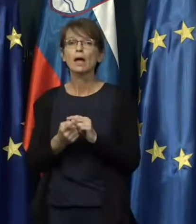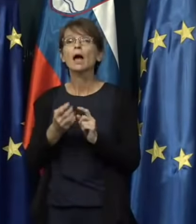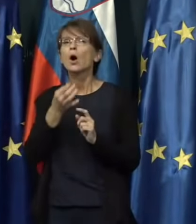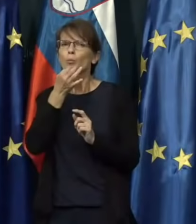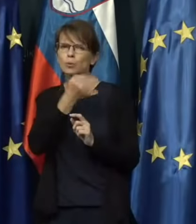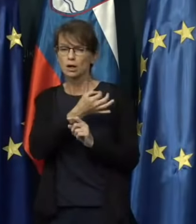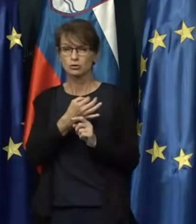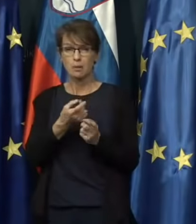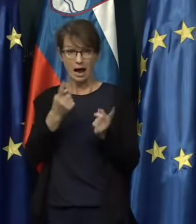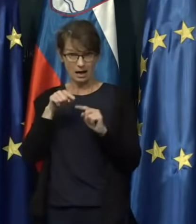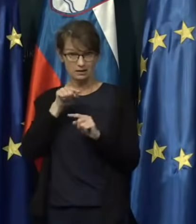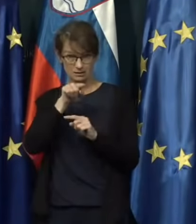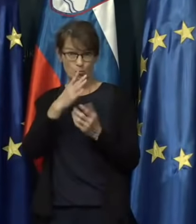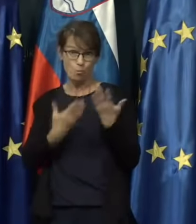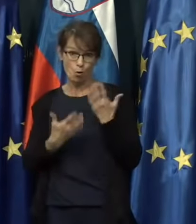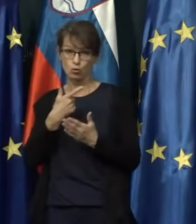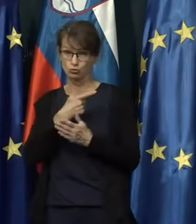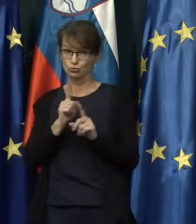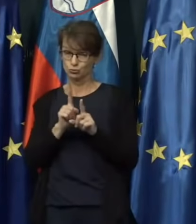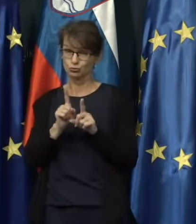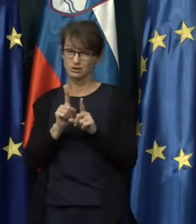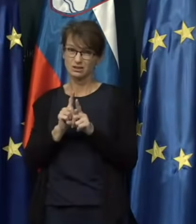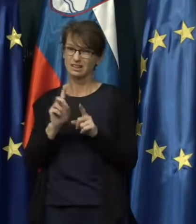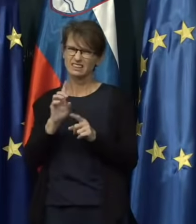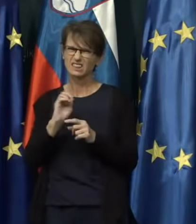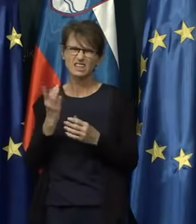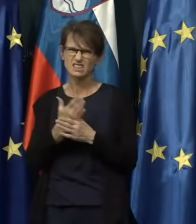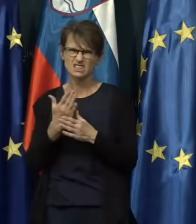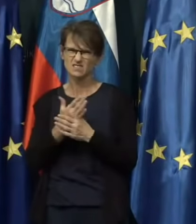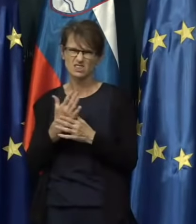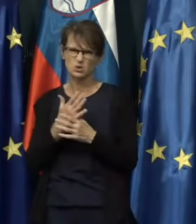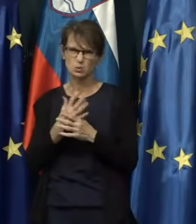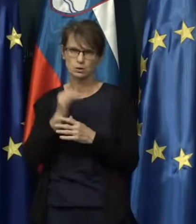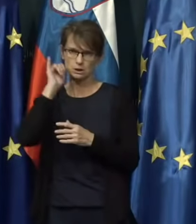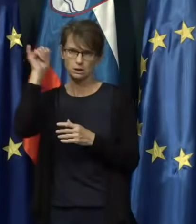odsvetujete ljudem potovanje na Hrvaško?